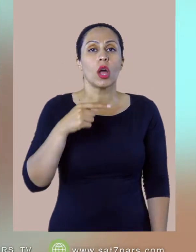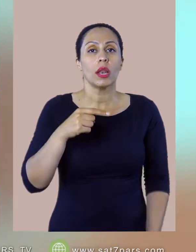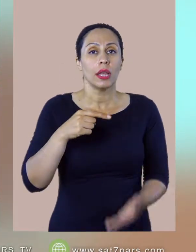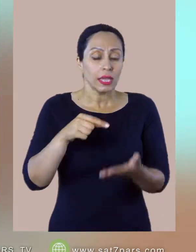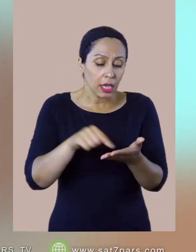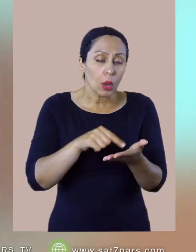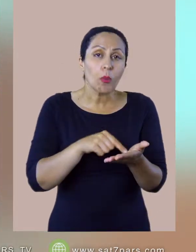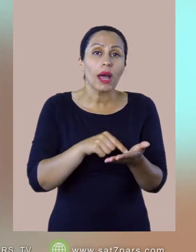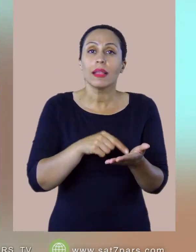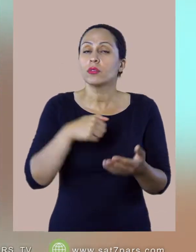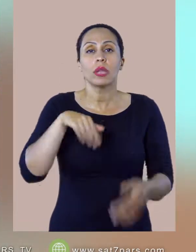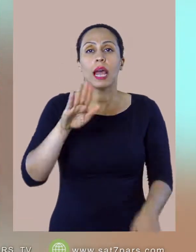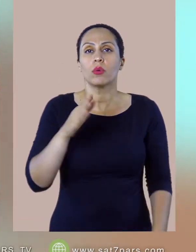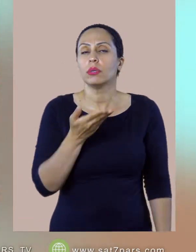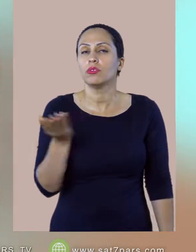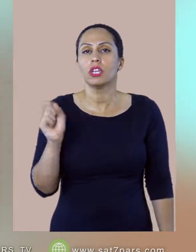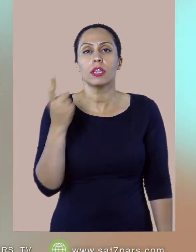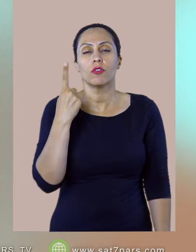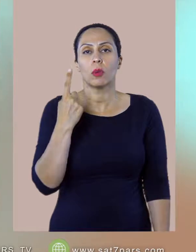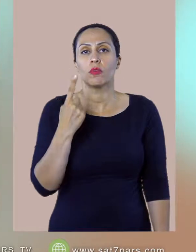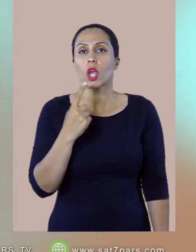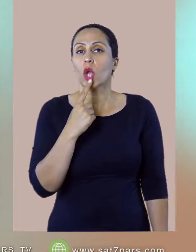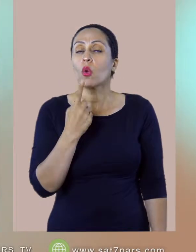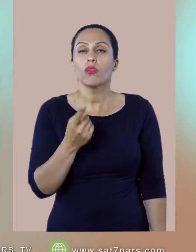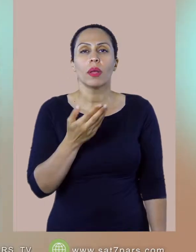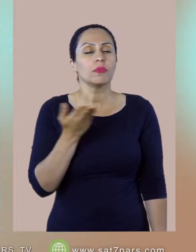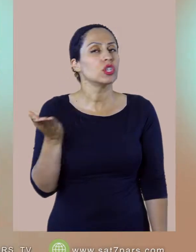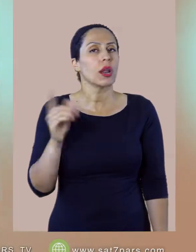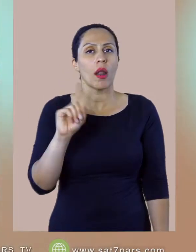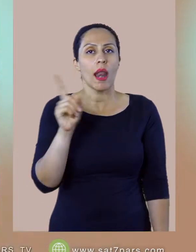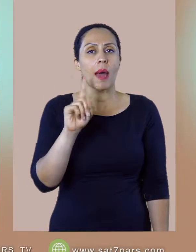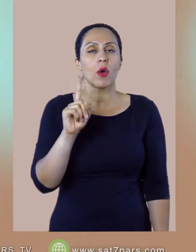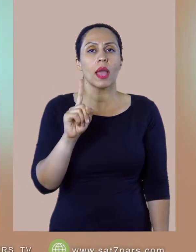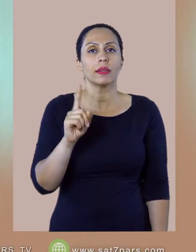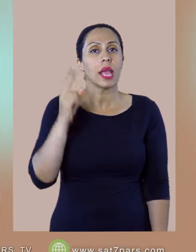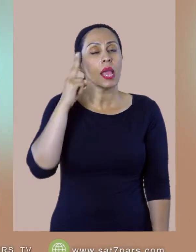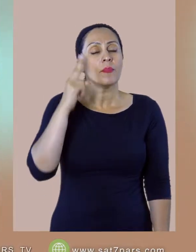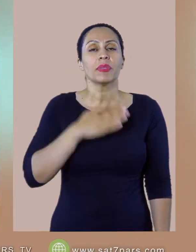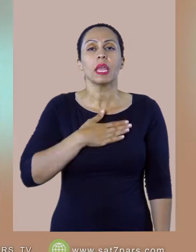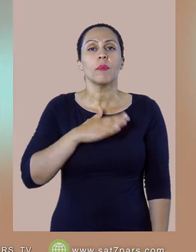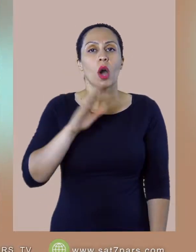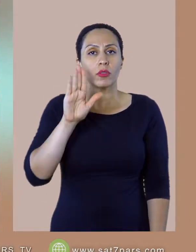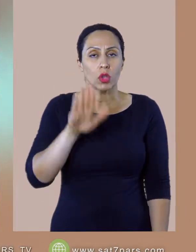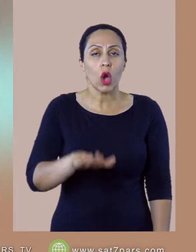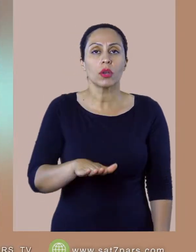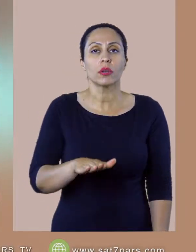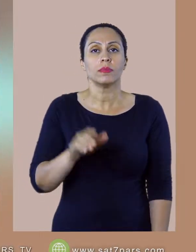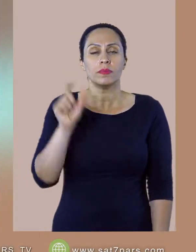ایماندار یک ماه کتاب معدست رو نمیخونم؟ چرا یک ایماندار یک سال کتاب معدست رو نمیخونم؟ اگه واقعا یک